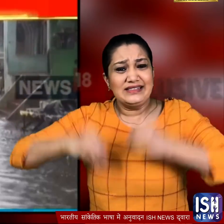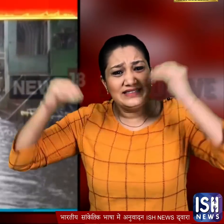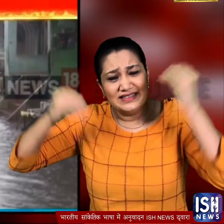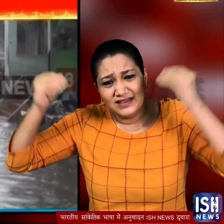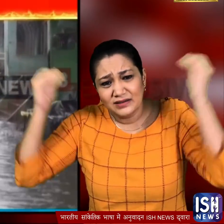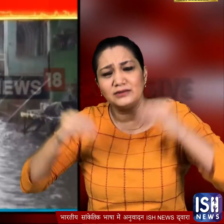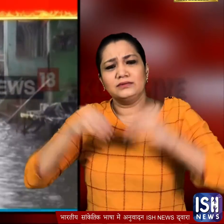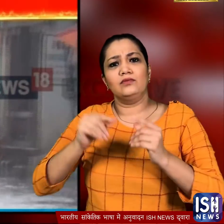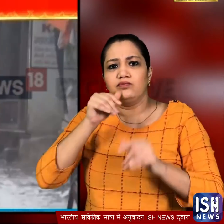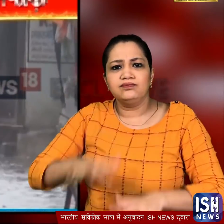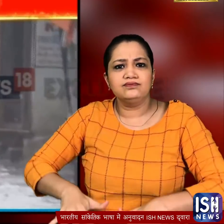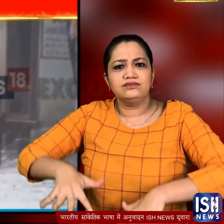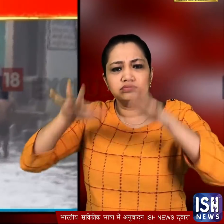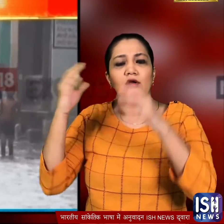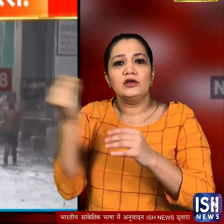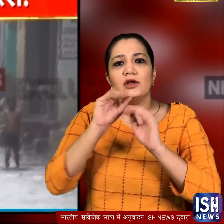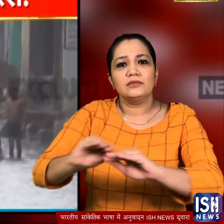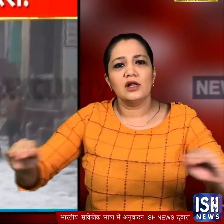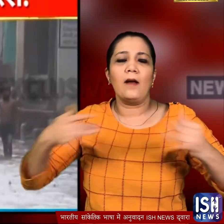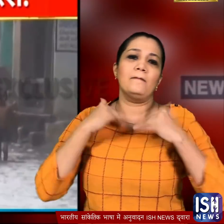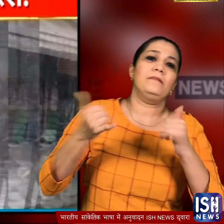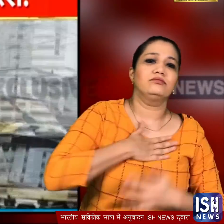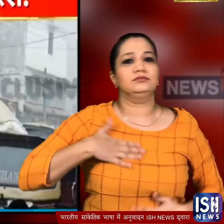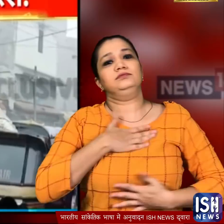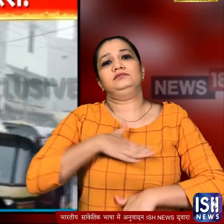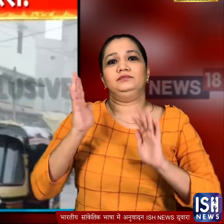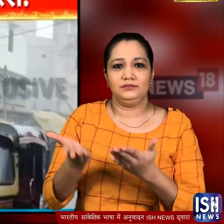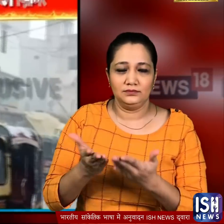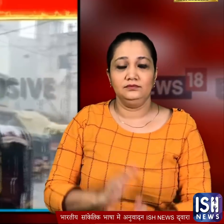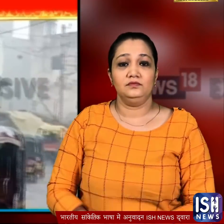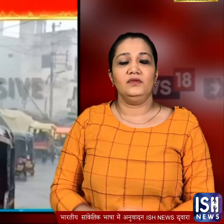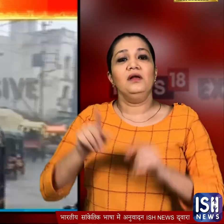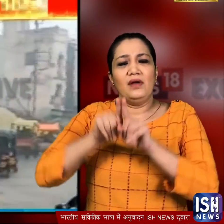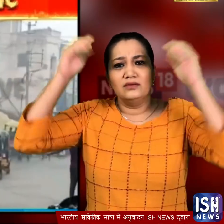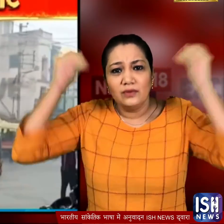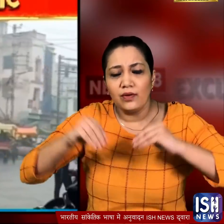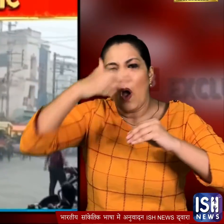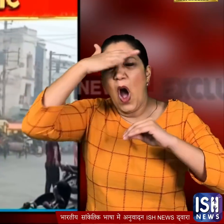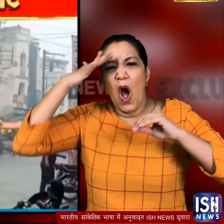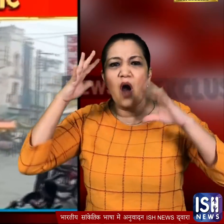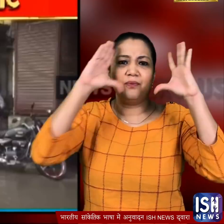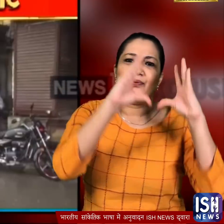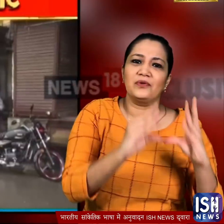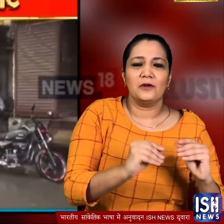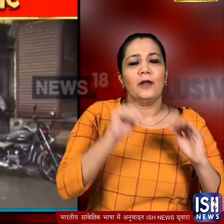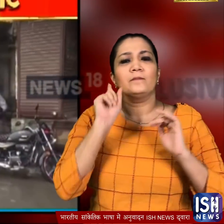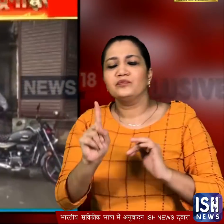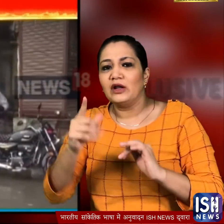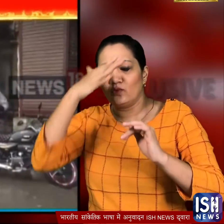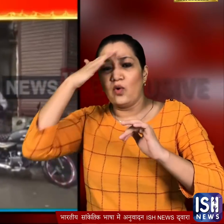इलाकों में पानी भर गया जिसमें कुछ बच्चे मौज मस्ती करते दिखें वैसे इस बारिश से लोगों को गर्मी और उमस से राहत भी मिली लेकिन ये राहत तो उस मुसीबत